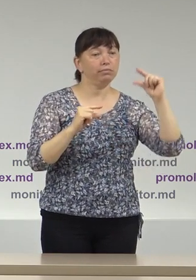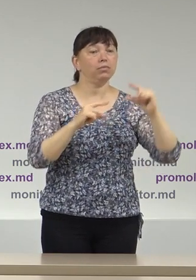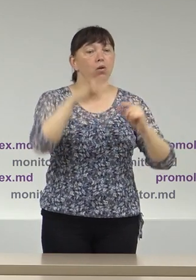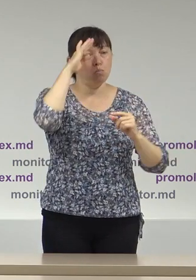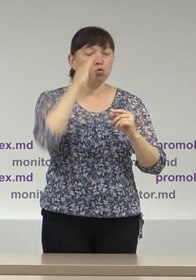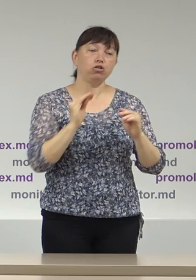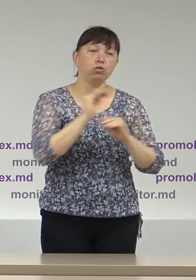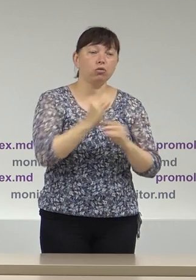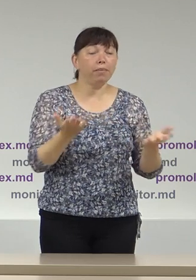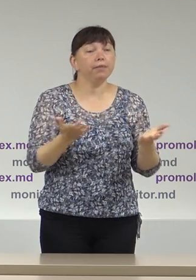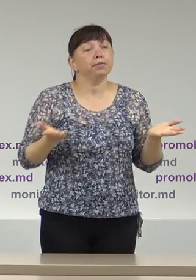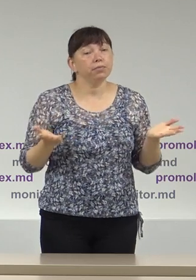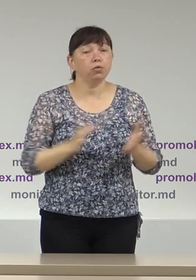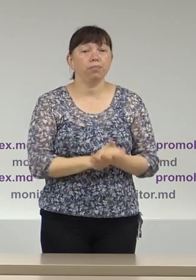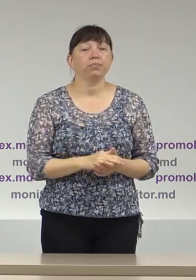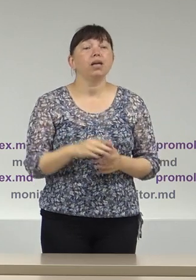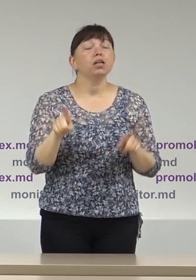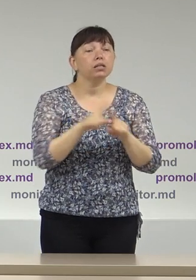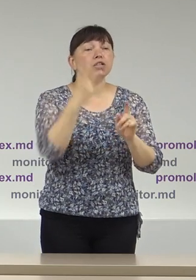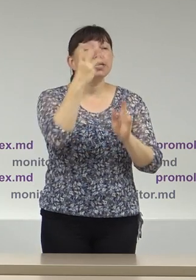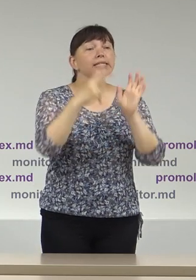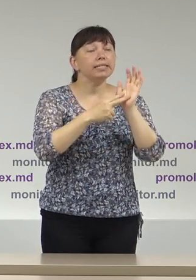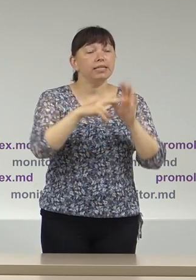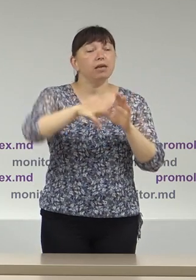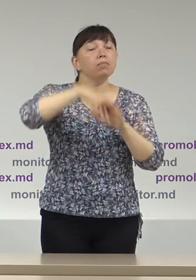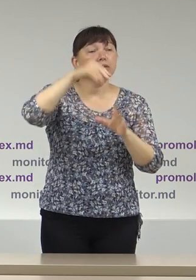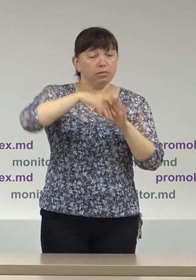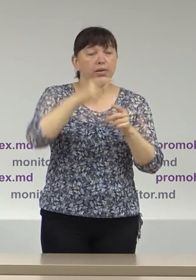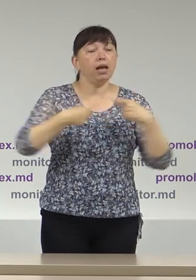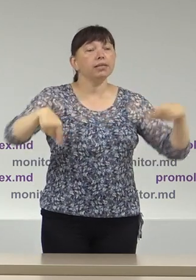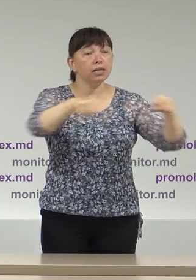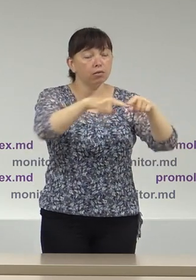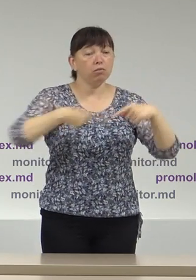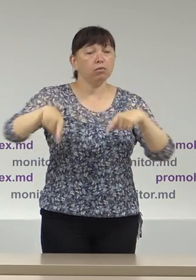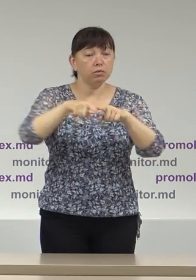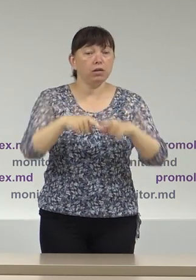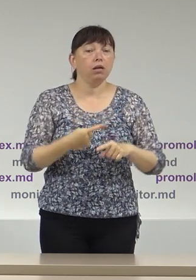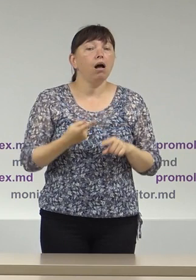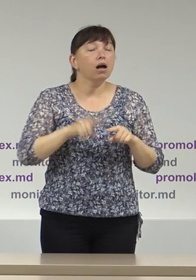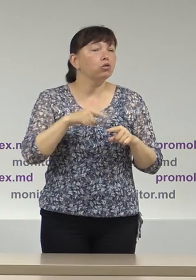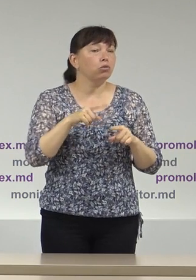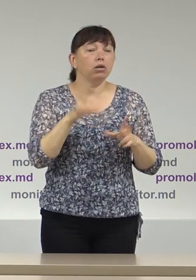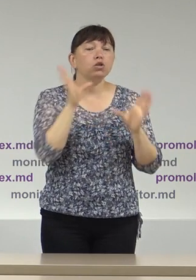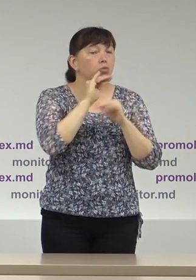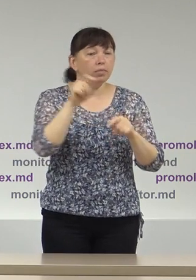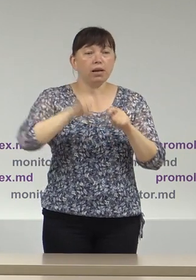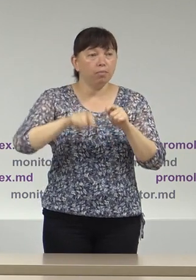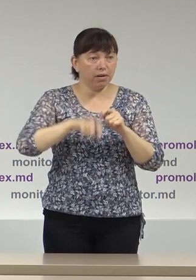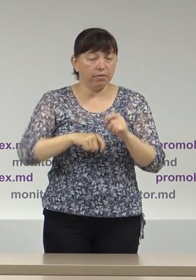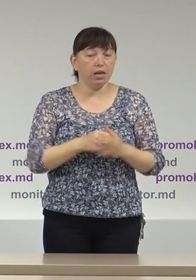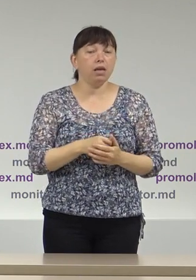La fel, din cele 37 de Consilii Electorale de Circunscripție vizitate de observatorii promolex,